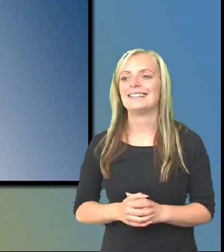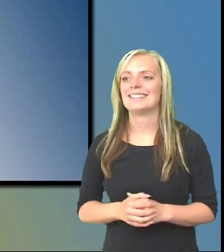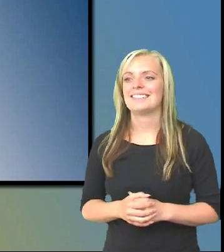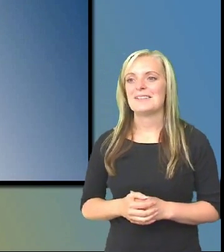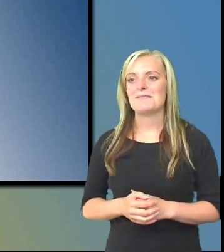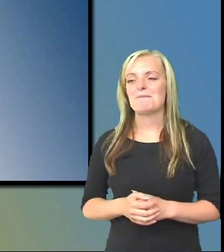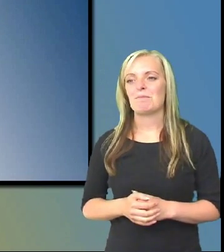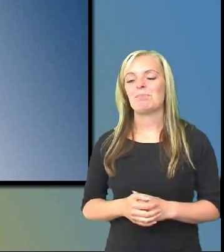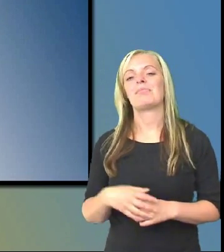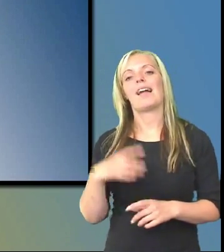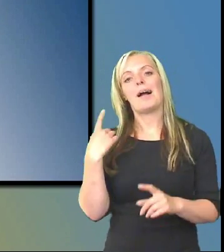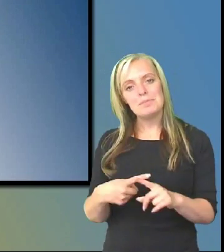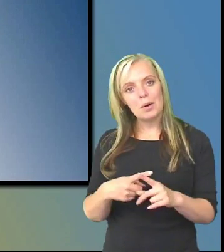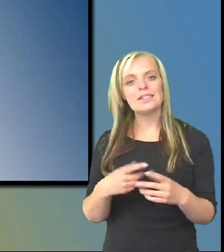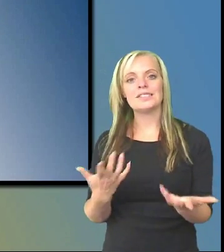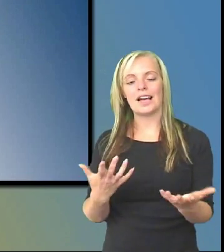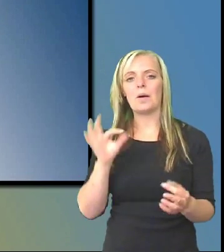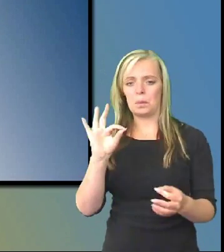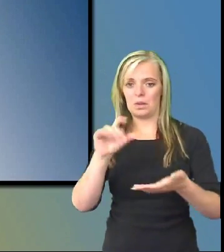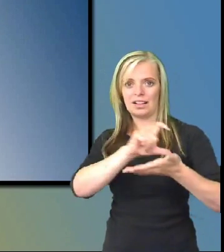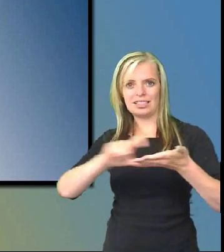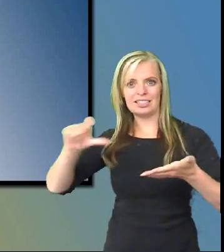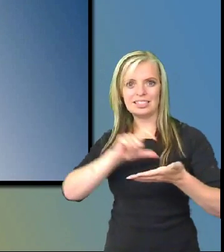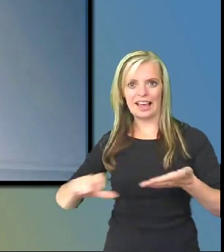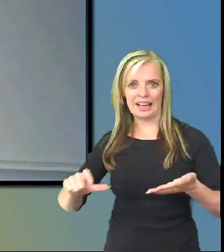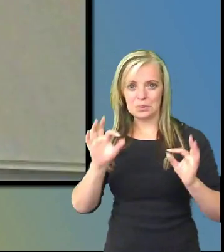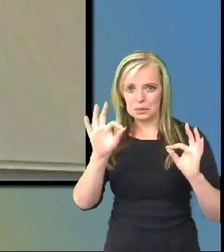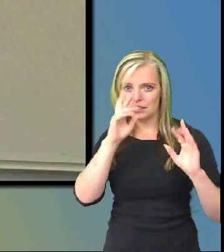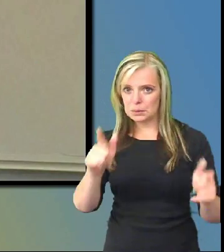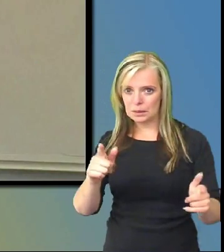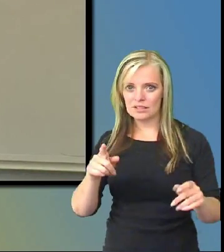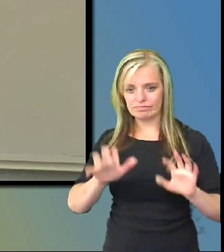Sen har vi då hur det ser ut med textning på och vad de gör. Det är att de tar ju in den här.